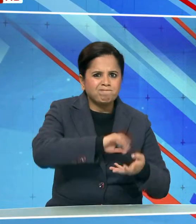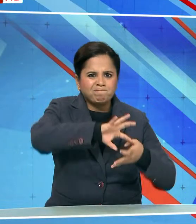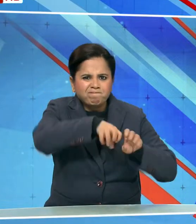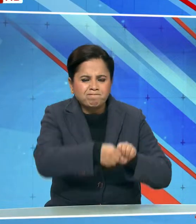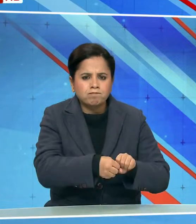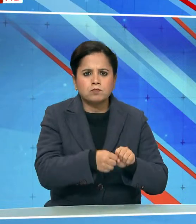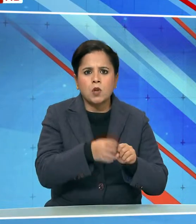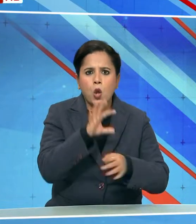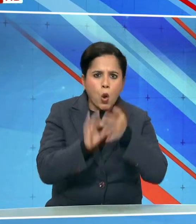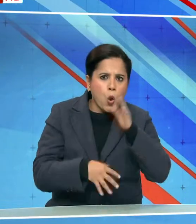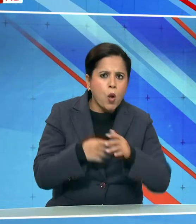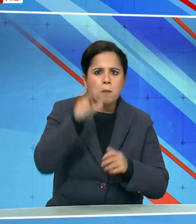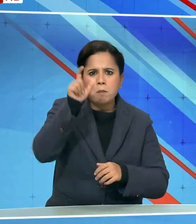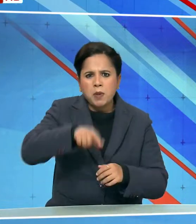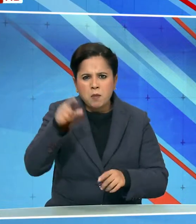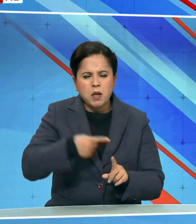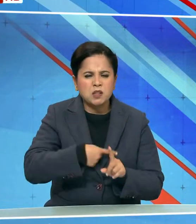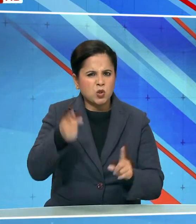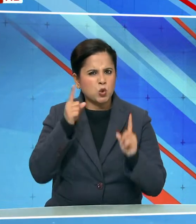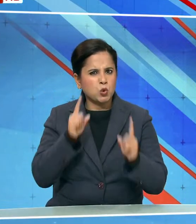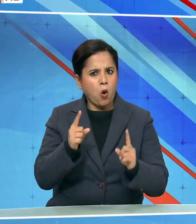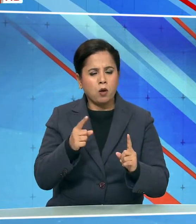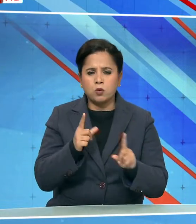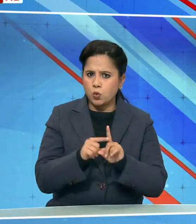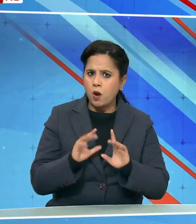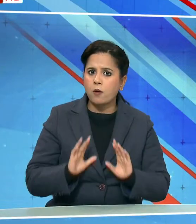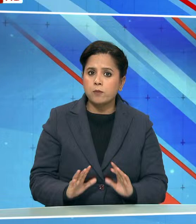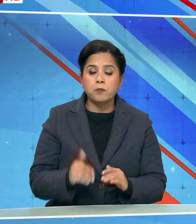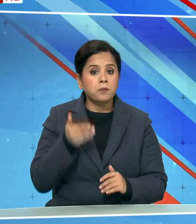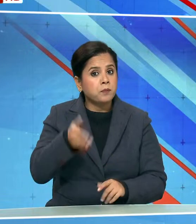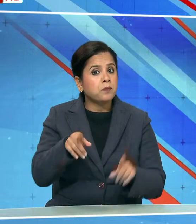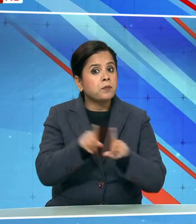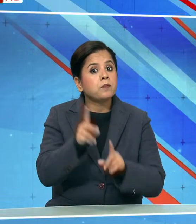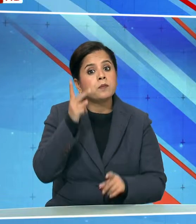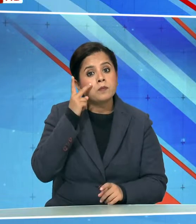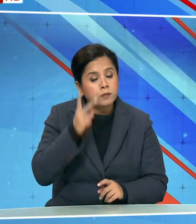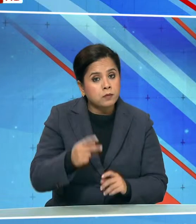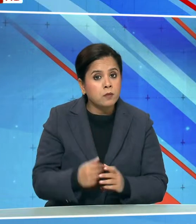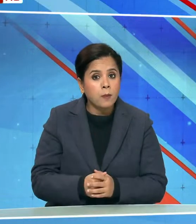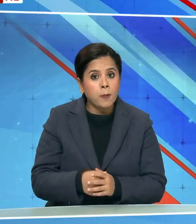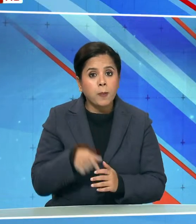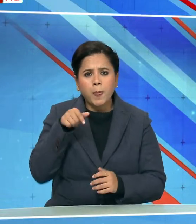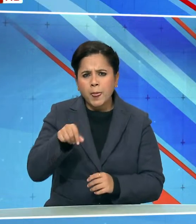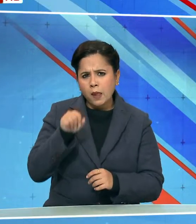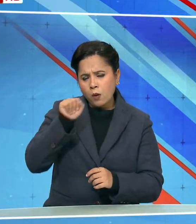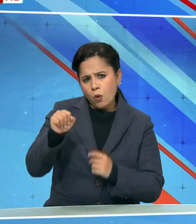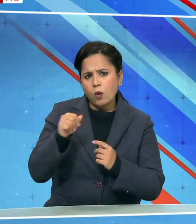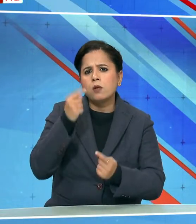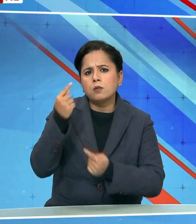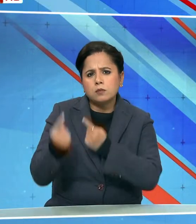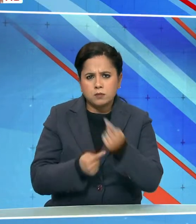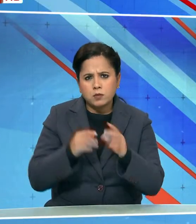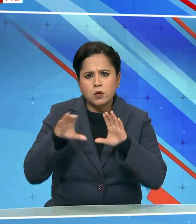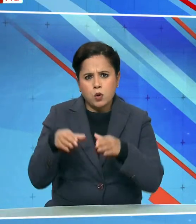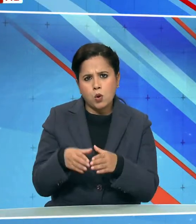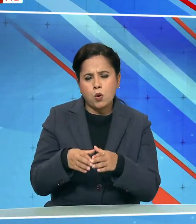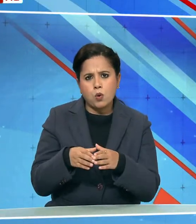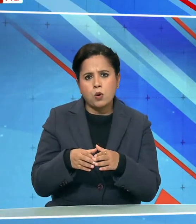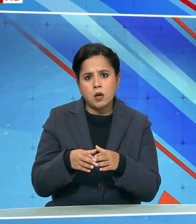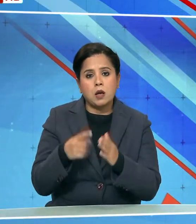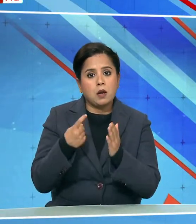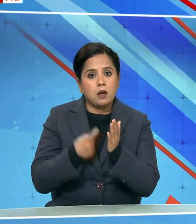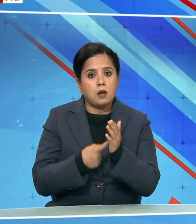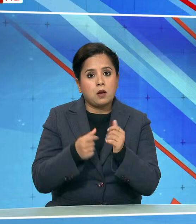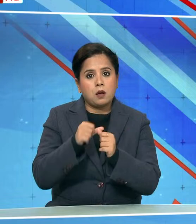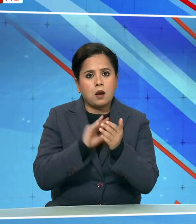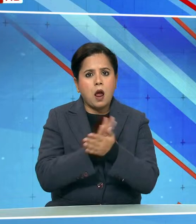संस्थाओं पे व्यक्तियों पे सक्त कारवाई की इसमें उनकी पार्टी के नेता राहुल